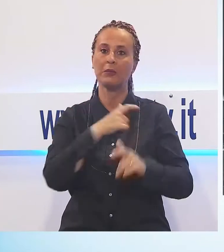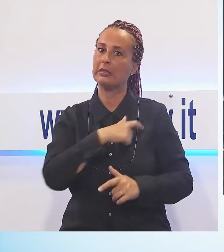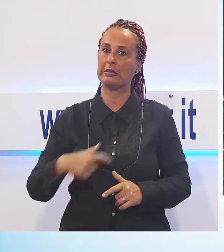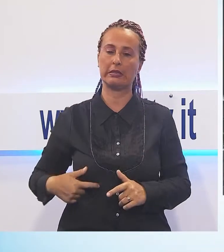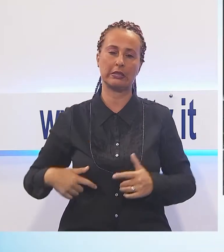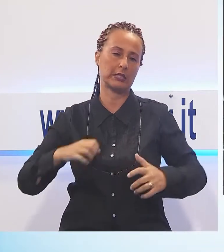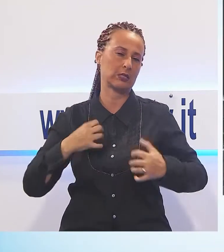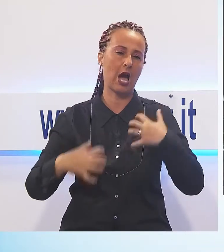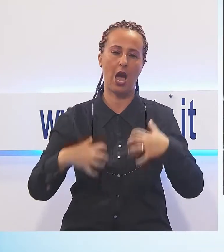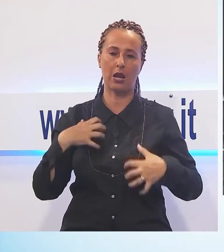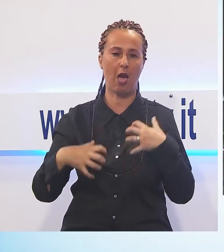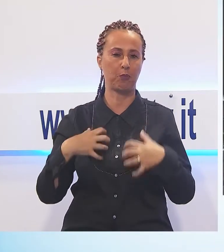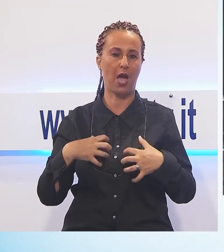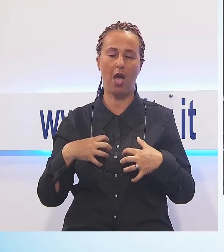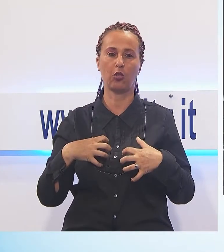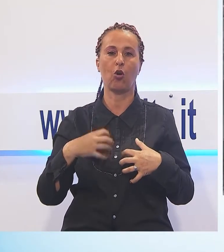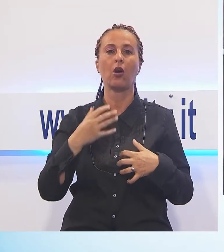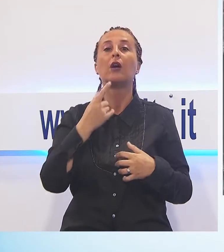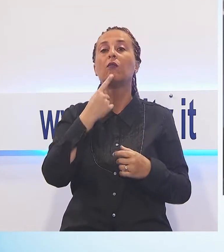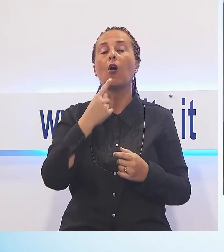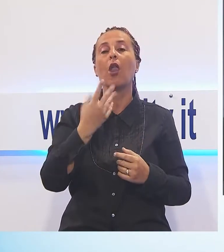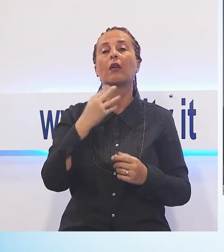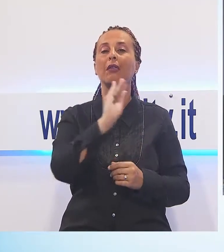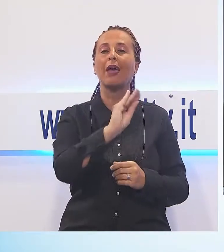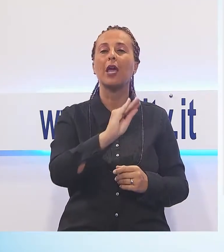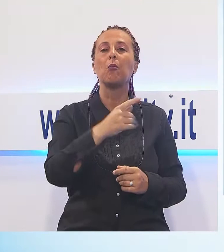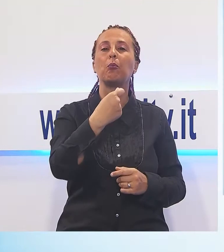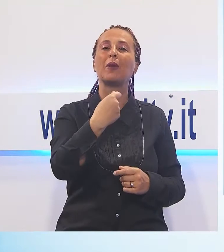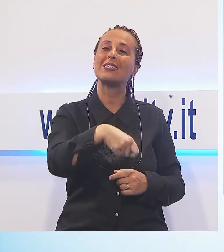dell'Alta Garpagnana, appello al presidente Menesini.